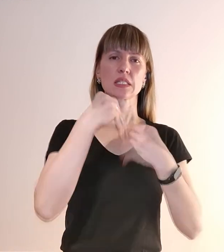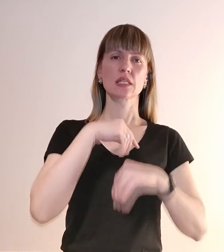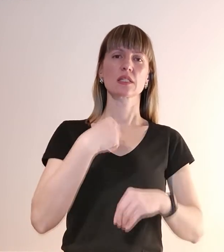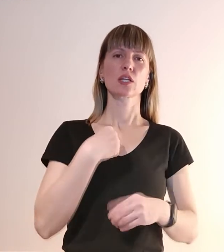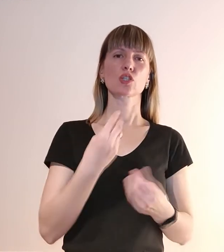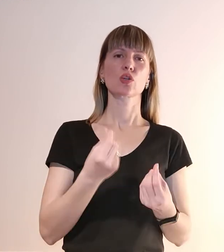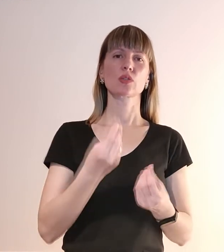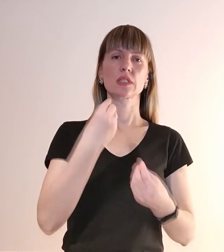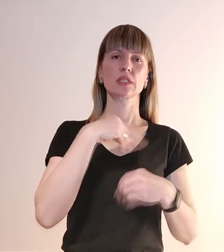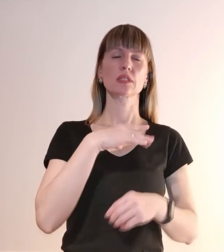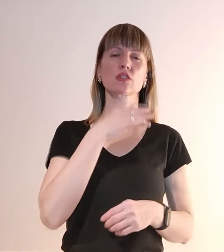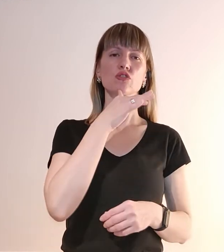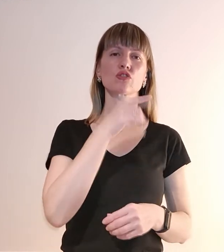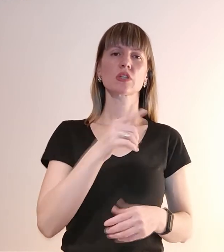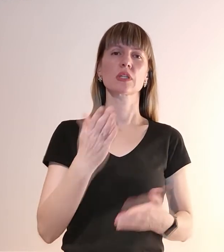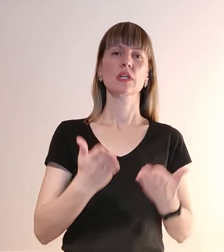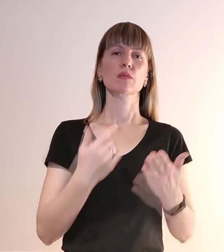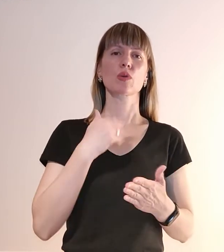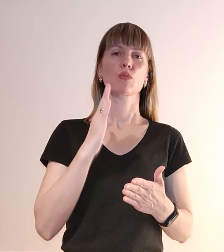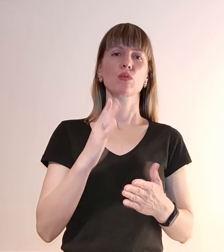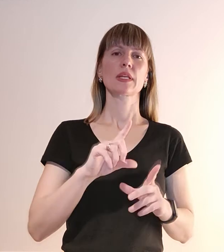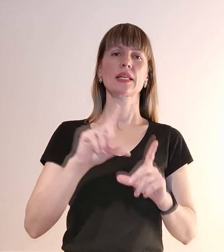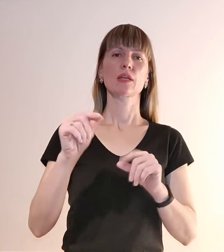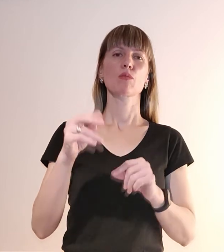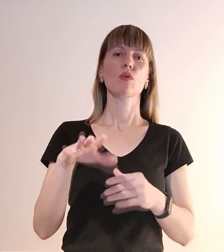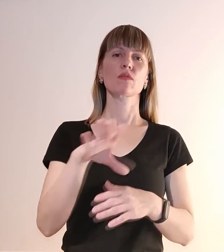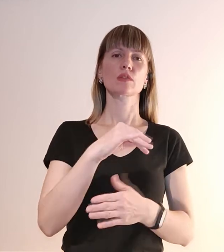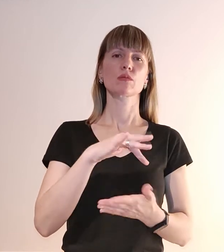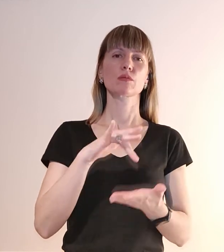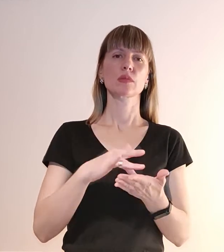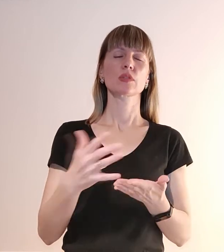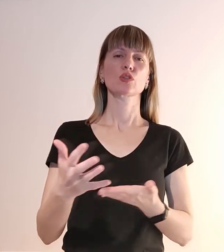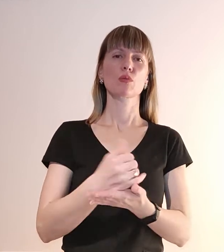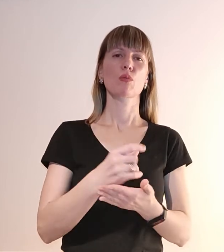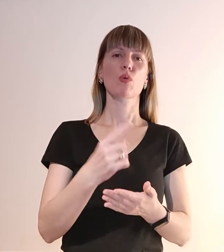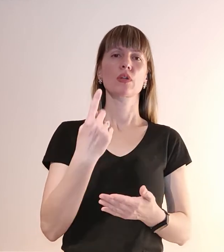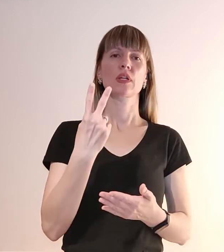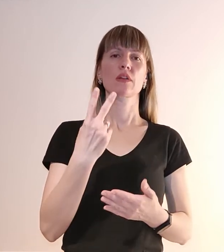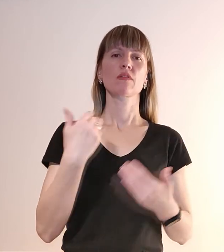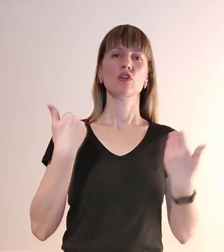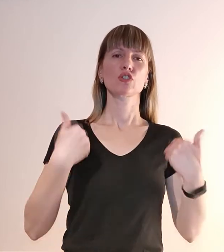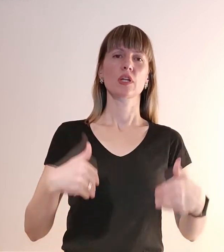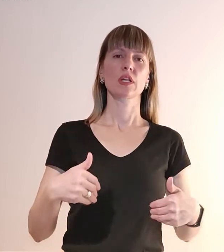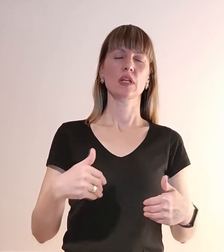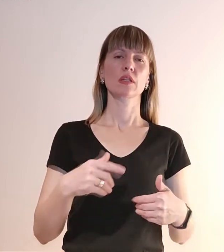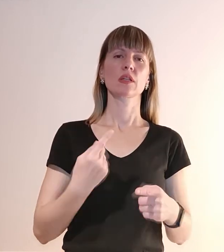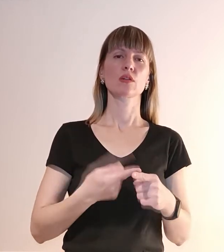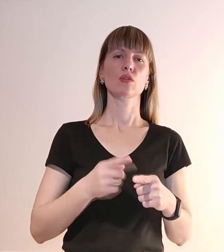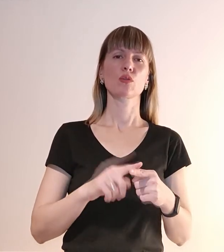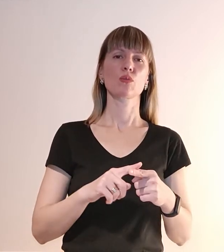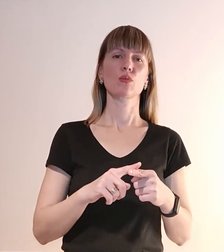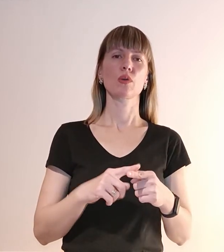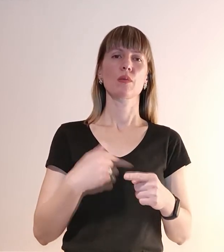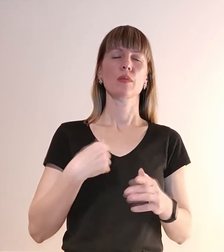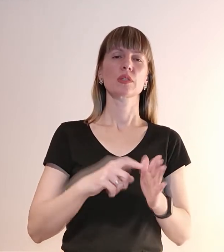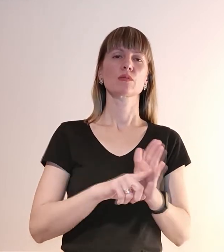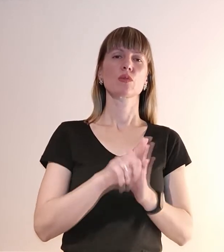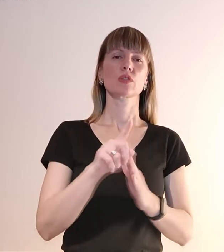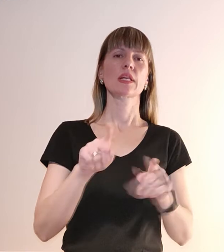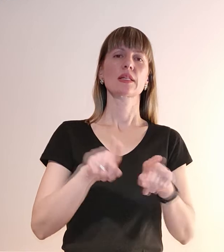звісно, з часу. Якщо ми будемо їздити по всьому місту і збирати по один-два жилетів. Тому ми спочатку так планували,